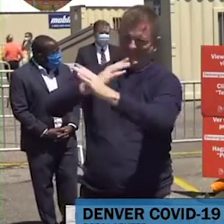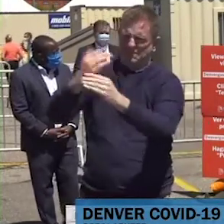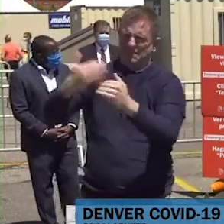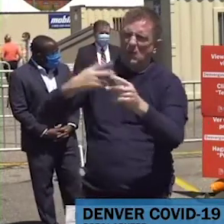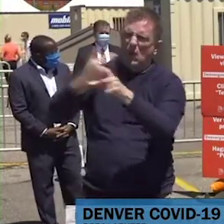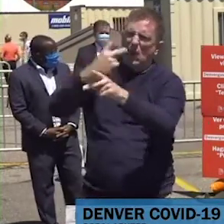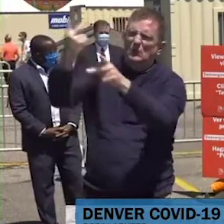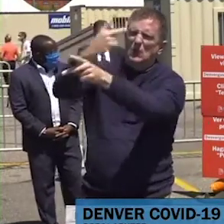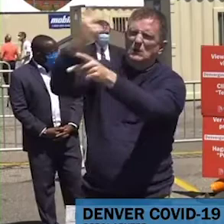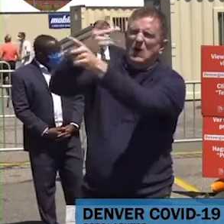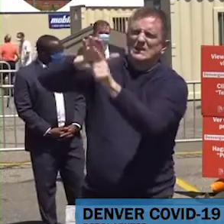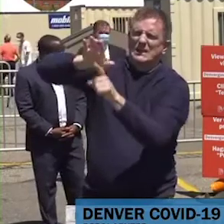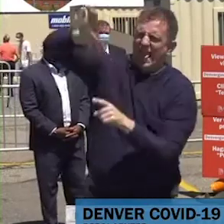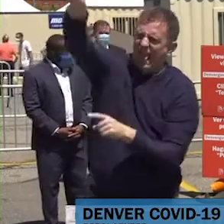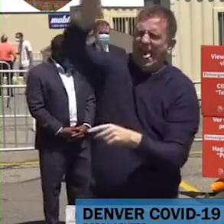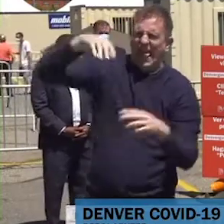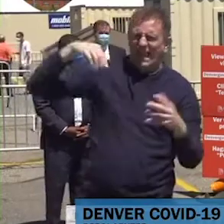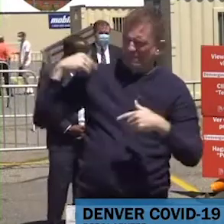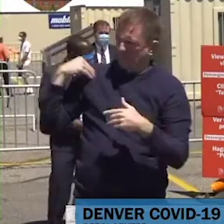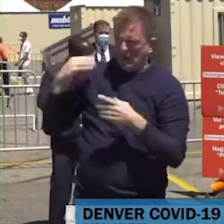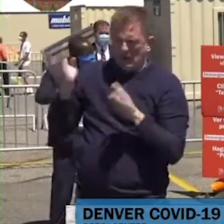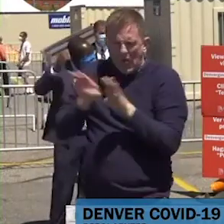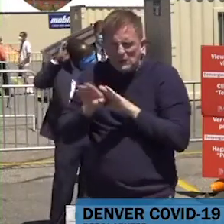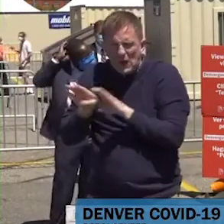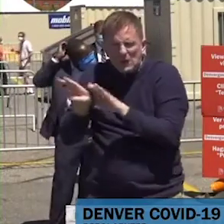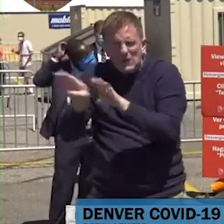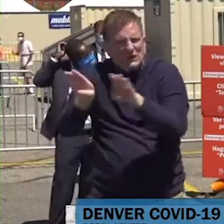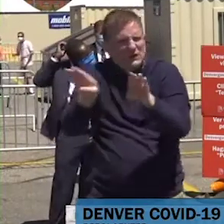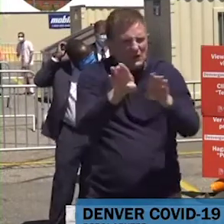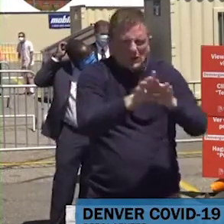pasado. Gracias de nuevo y ahora le paso el micrófono al alcalde.